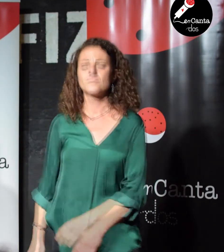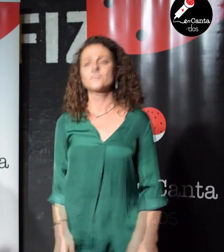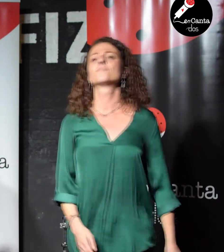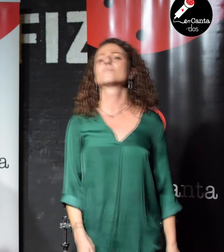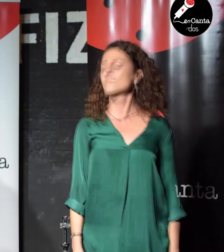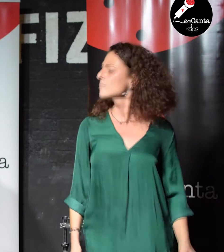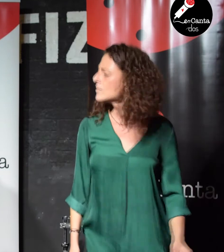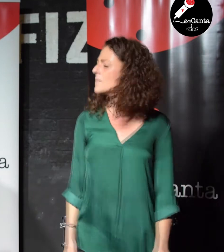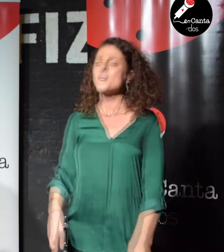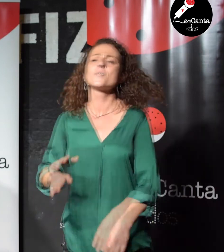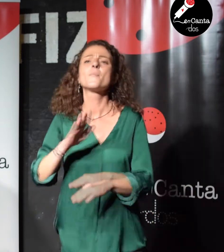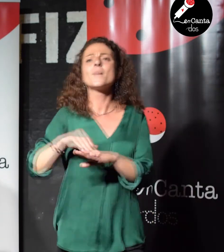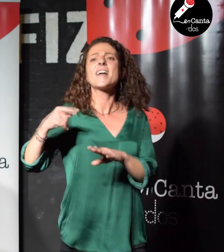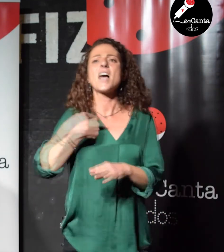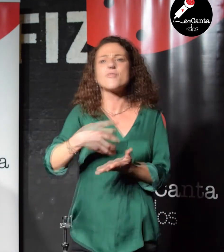pa' romper mis dudas